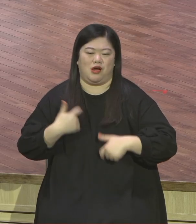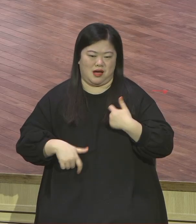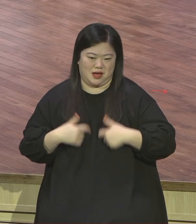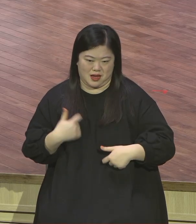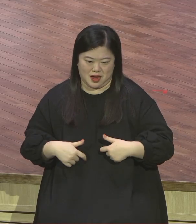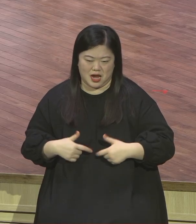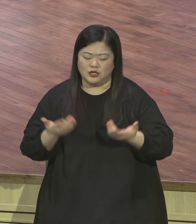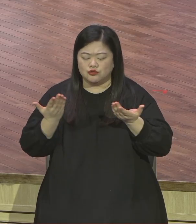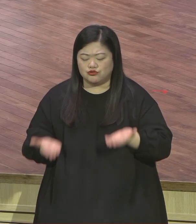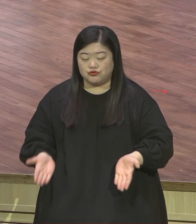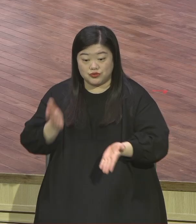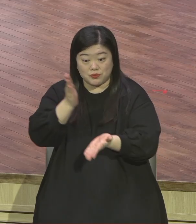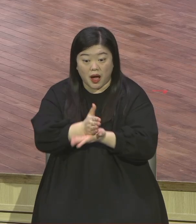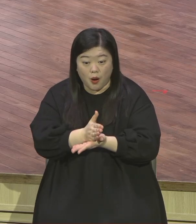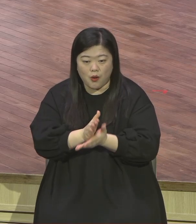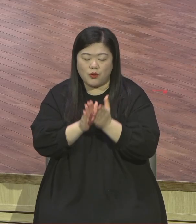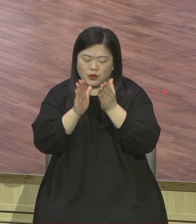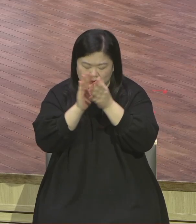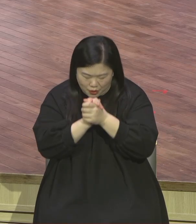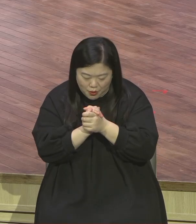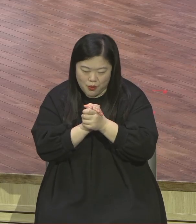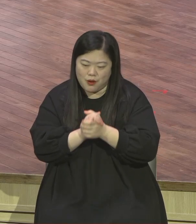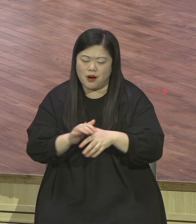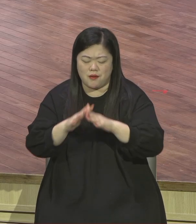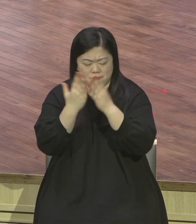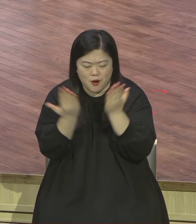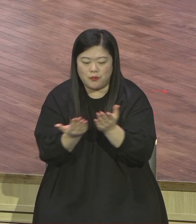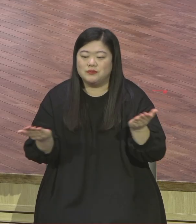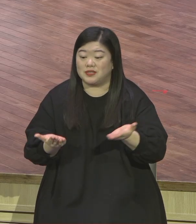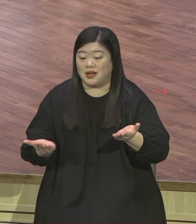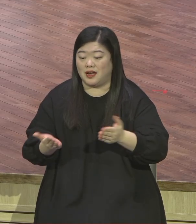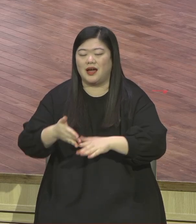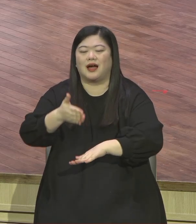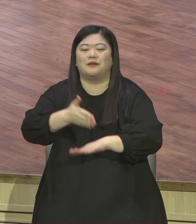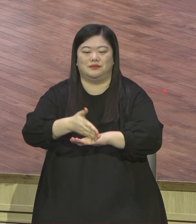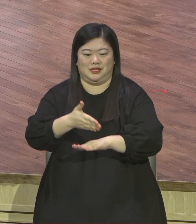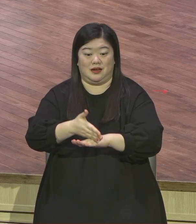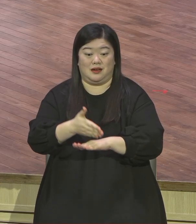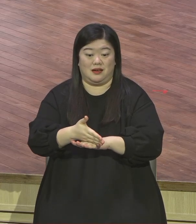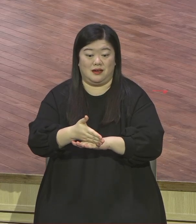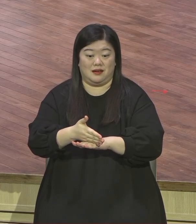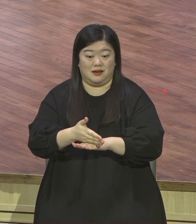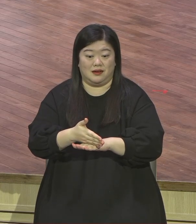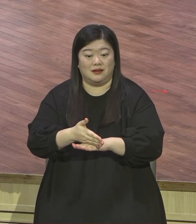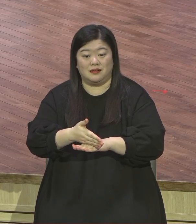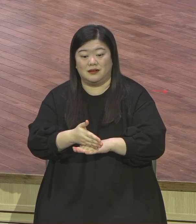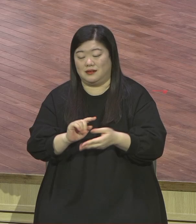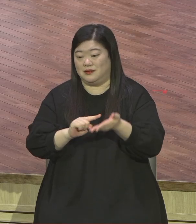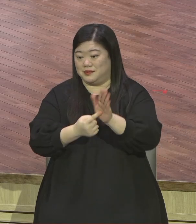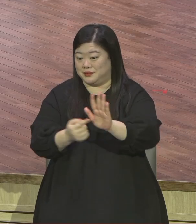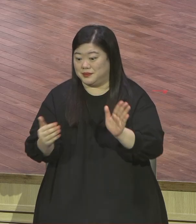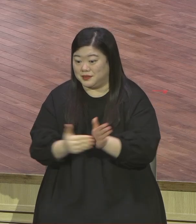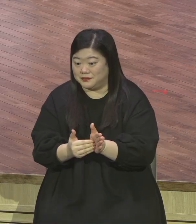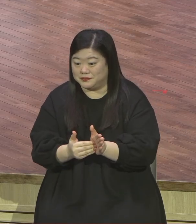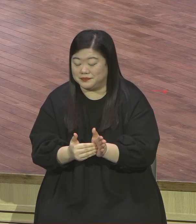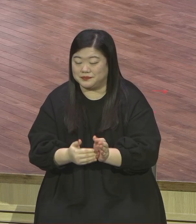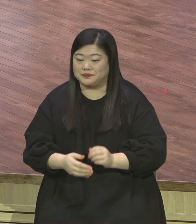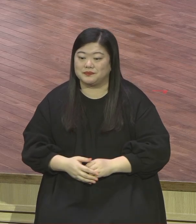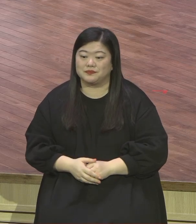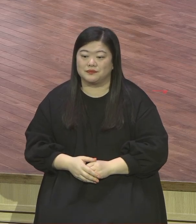기도하라 범사에 감사하라 이런 사역을 바울은 했습니다